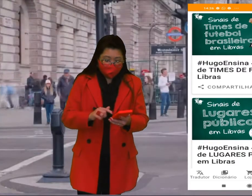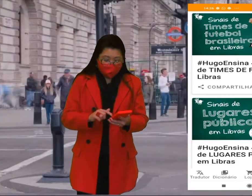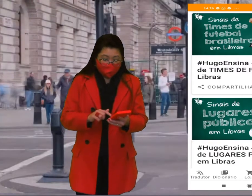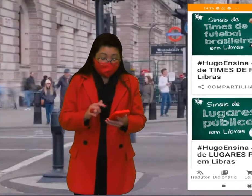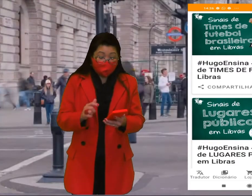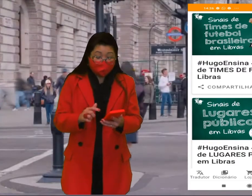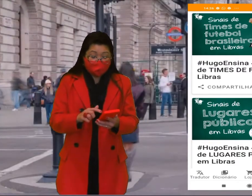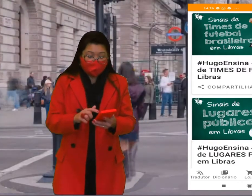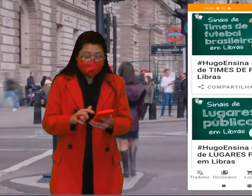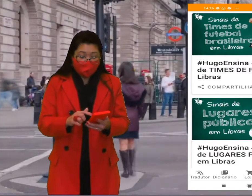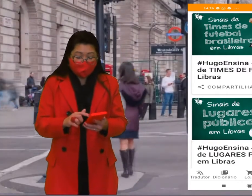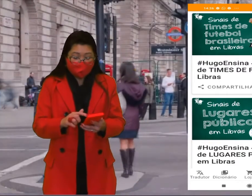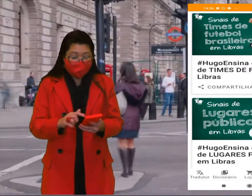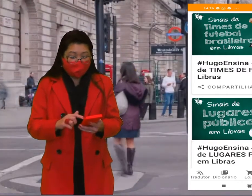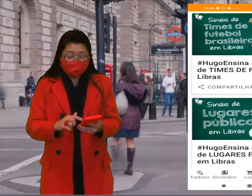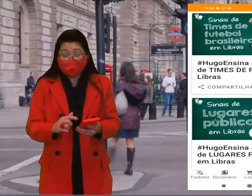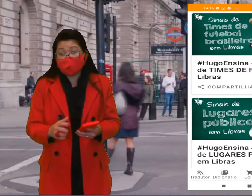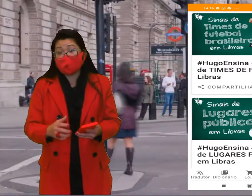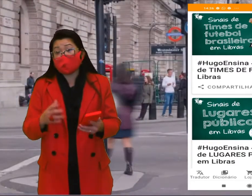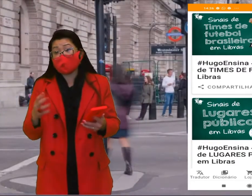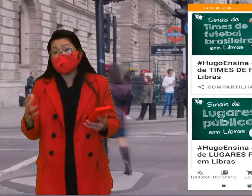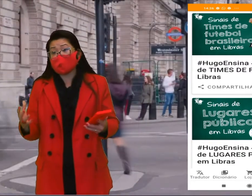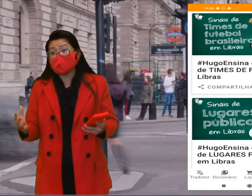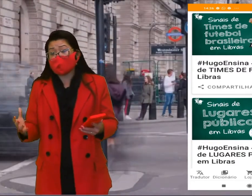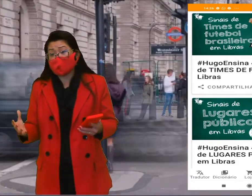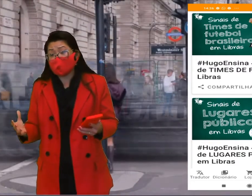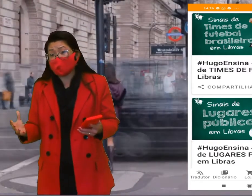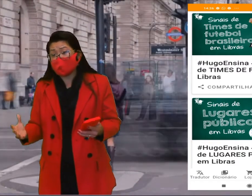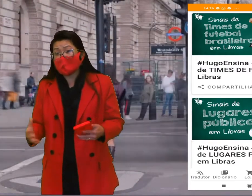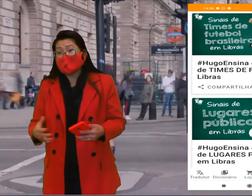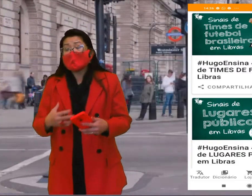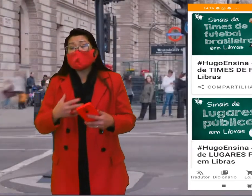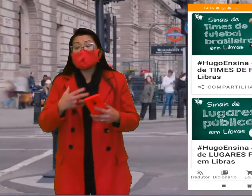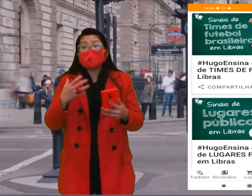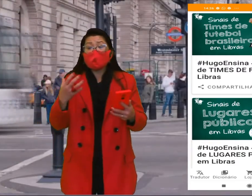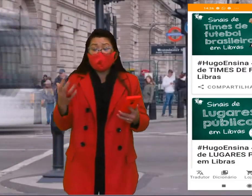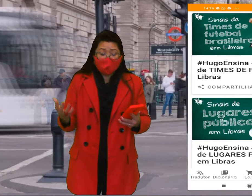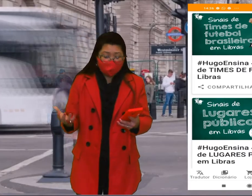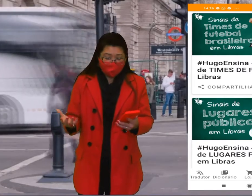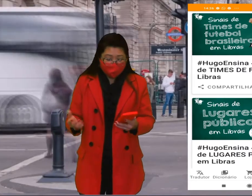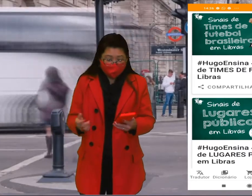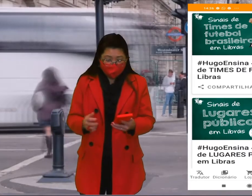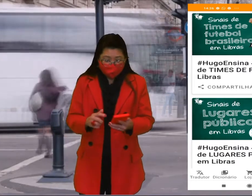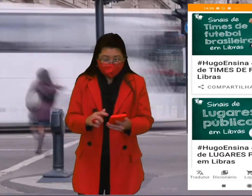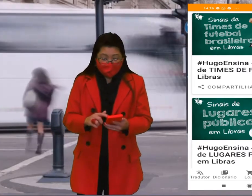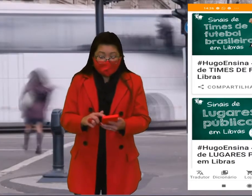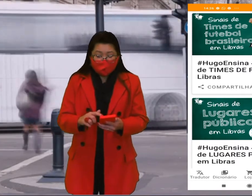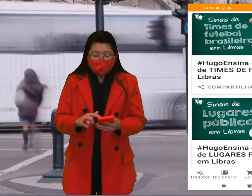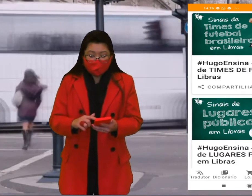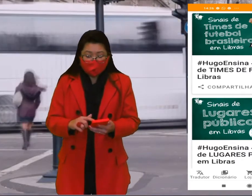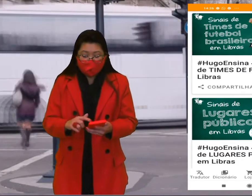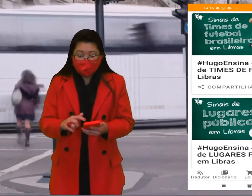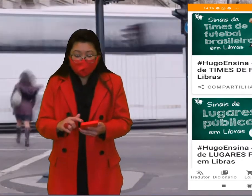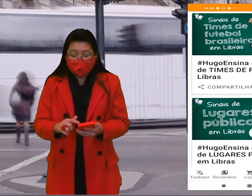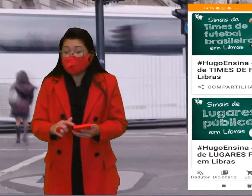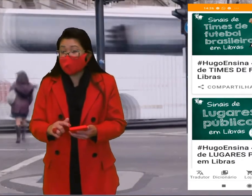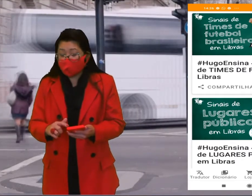eu vou em educação. Olha que fantástico. Nós encontramos aí inúmeros vídeos, sinais de times de